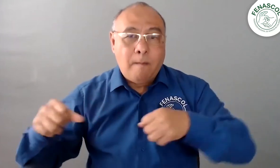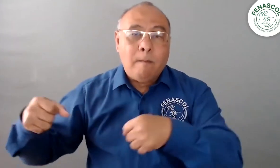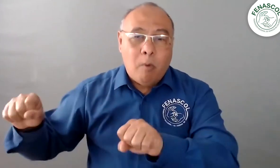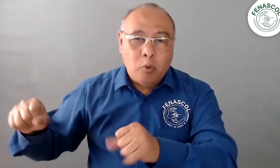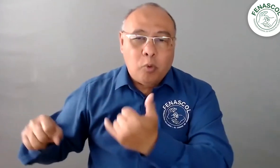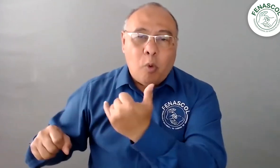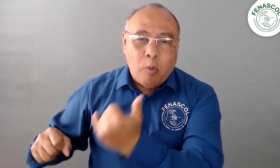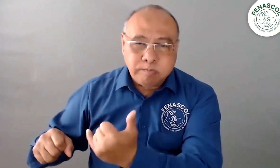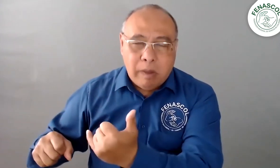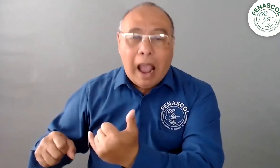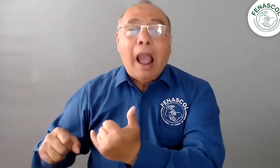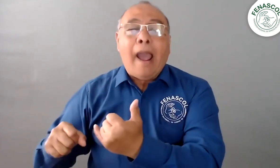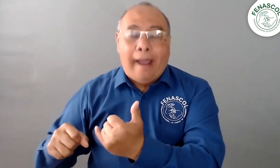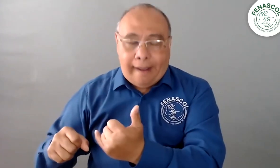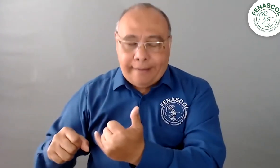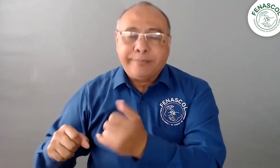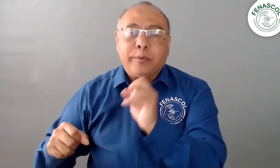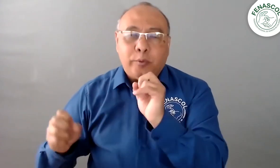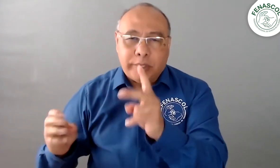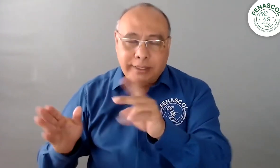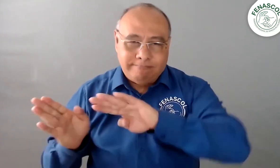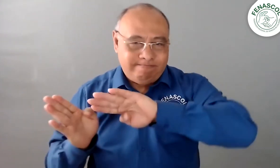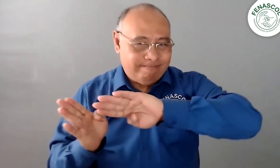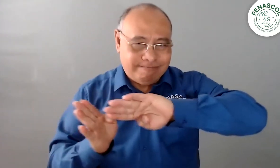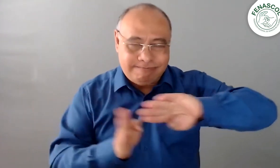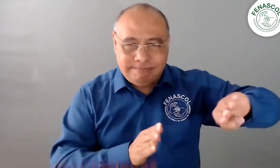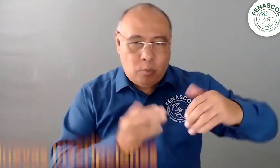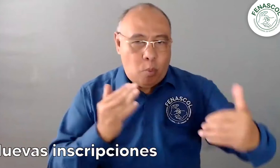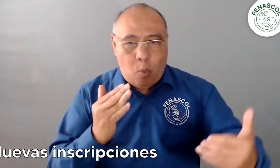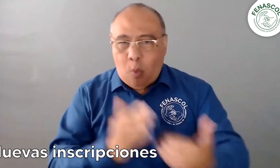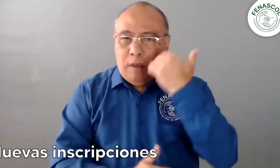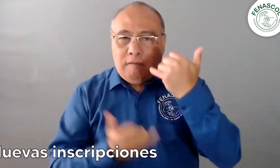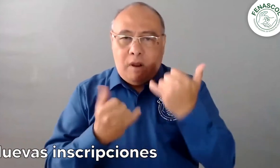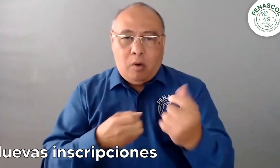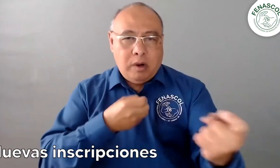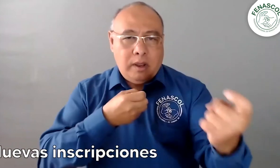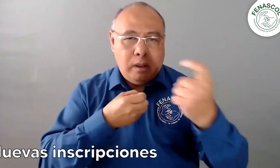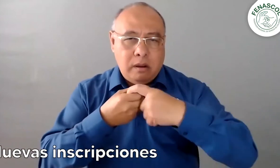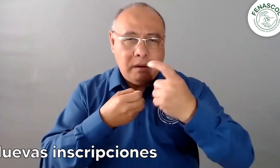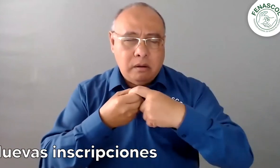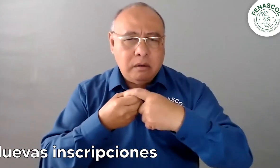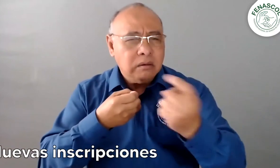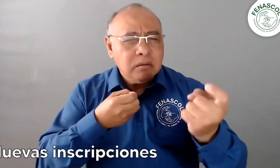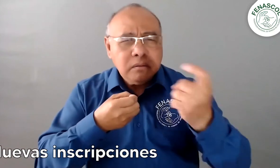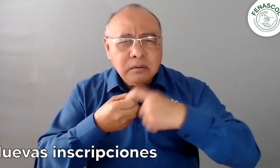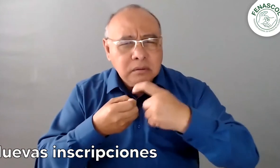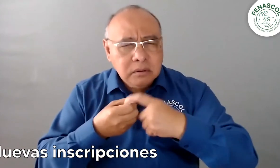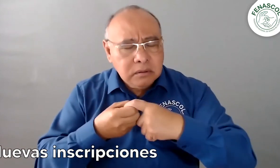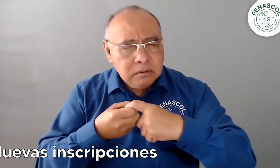pero no tienen licencia. Por esa razón, decidimos hacer un nuevo formulario para que, por favor, las